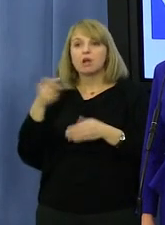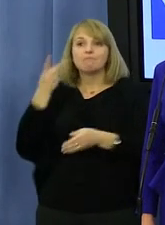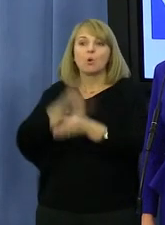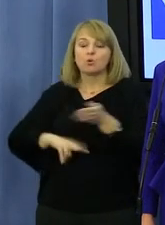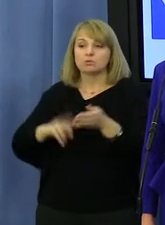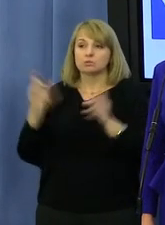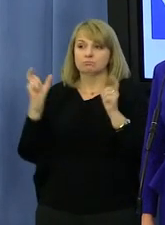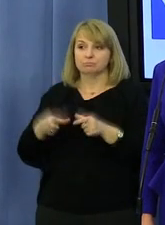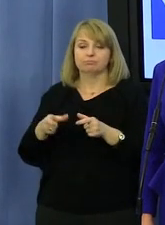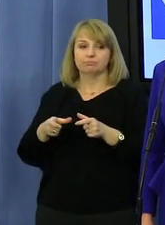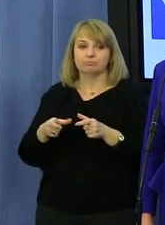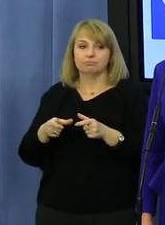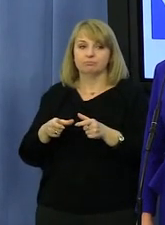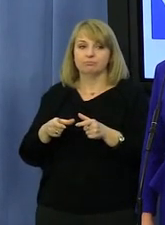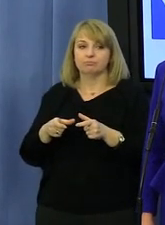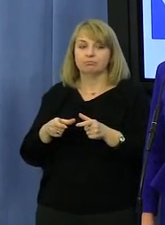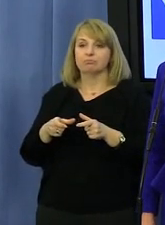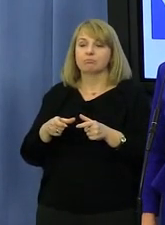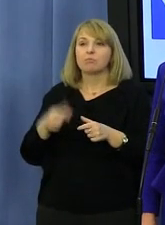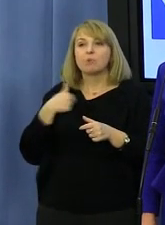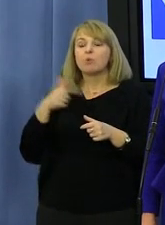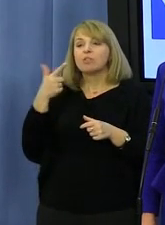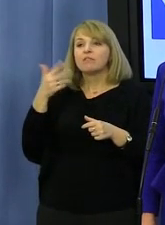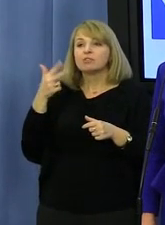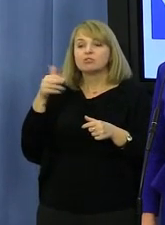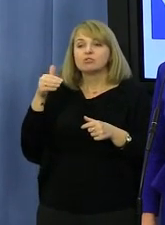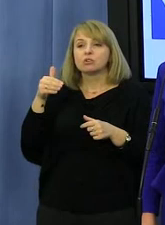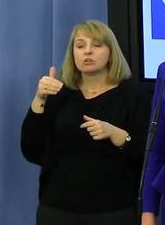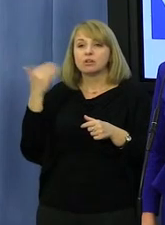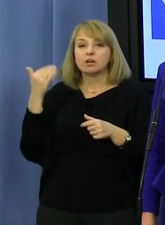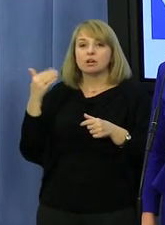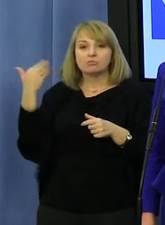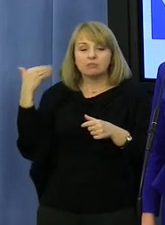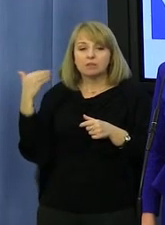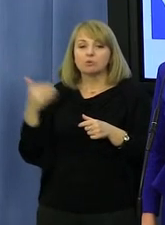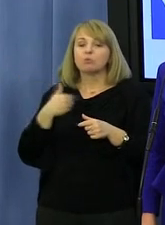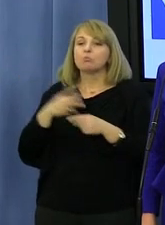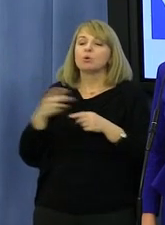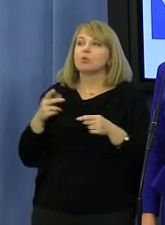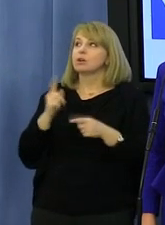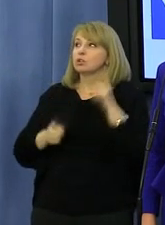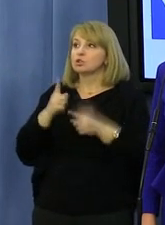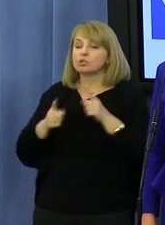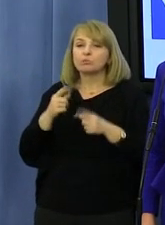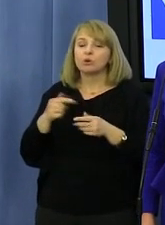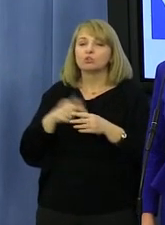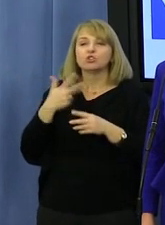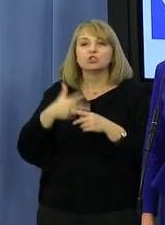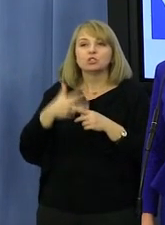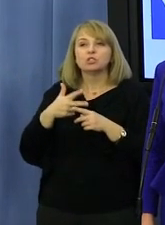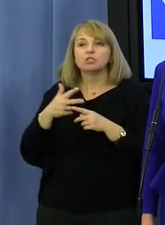Dokładnej daty godziny temu, wiem, dwa, trzy dni temu. Zdaje się, że ustrzelił klasycznego hat-tricka, to znaczy przekroczenie prędkości o 30. 20.